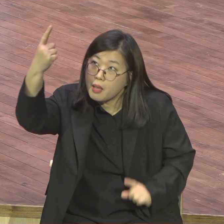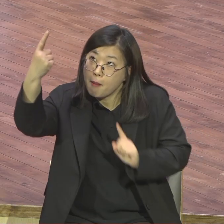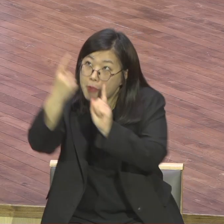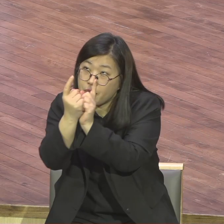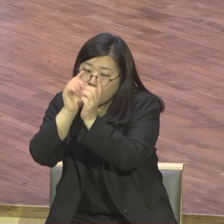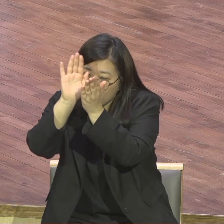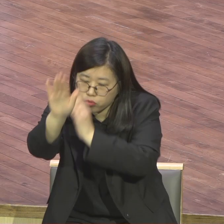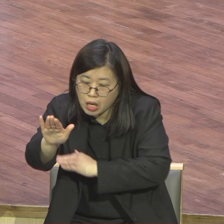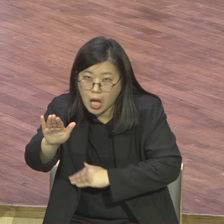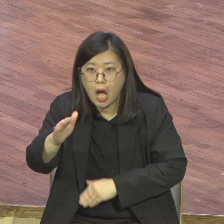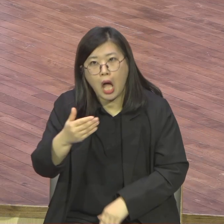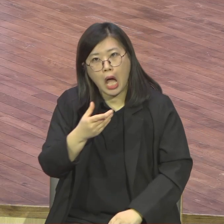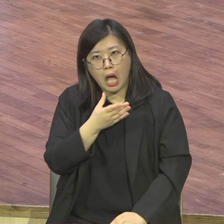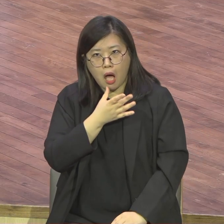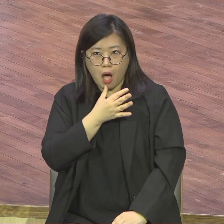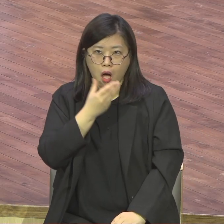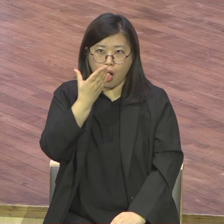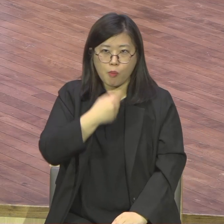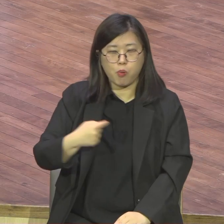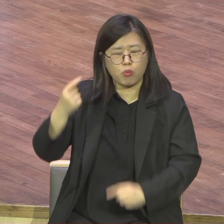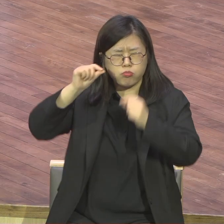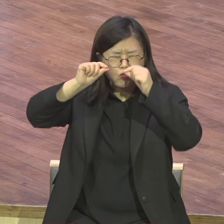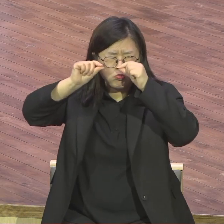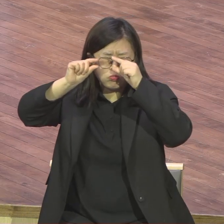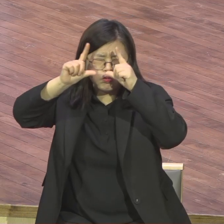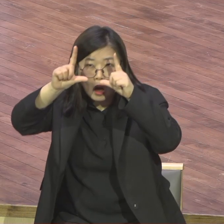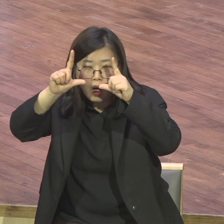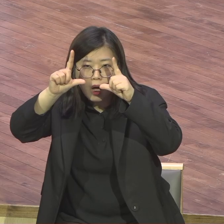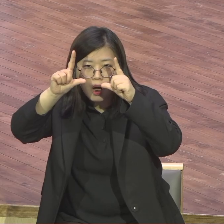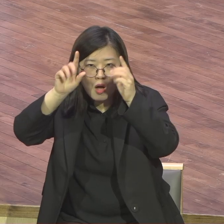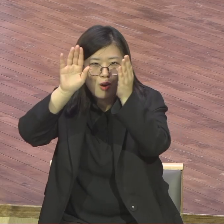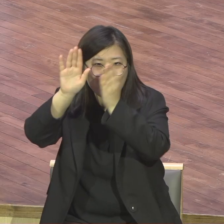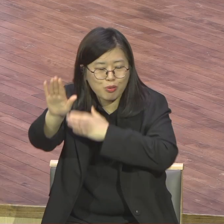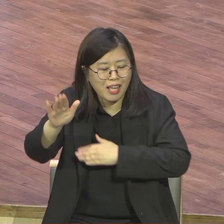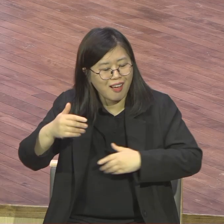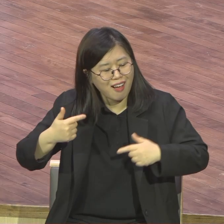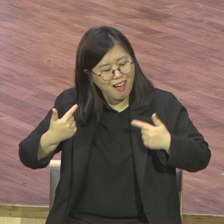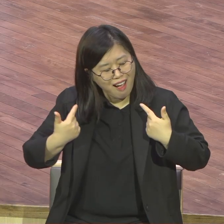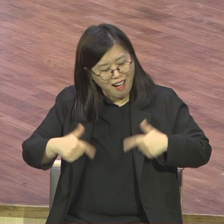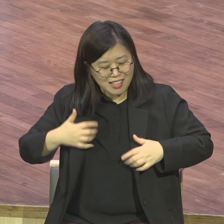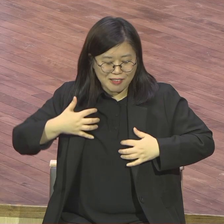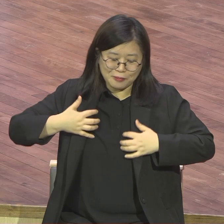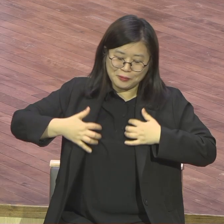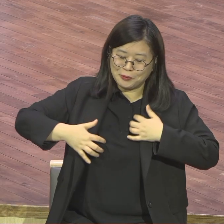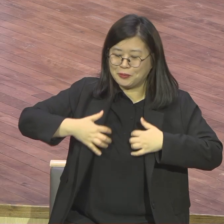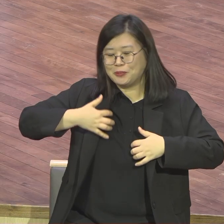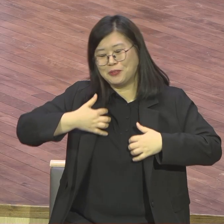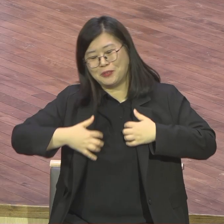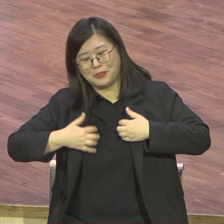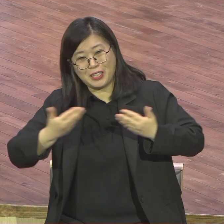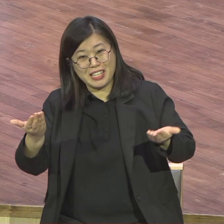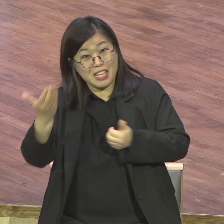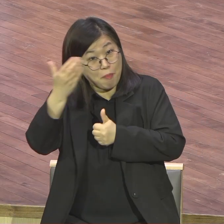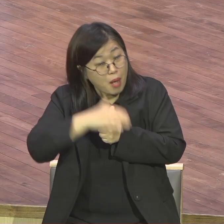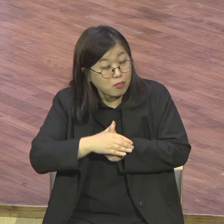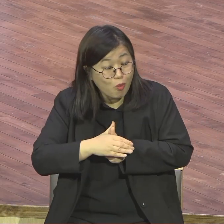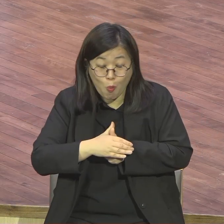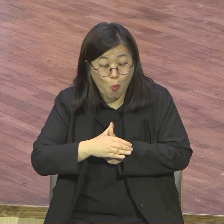아직 은퇴도 안 하고 있잖아요 내가 지금 솔직히 은퇴하고 싶지도 않고 할 환경도 아직 안 되고 언제 할지